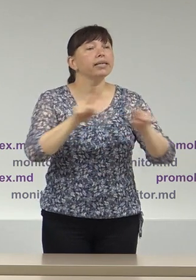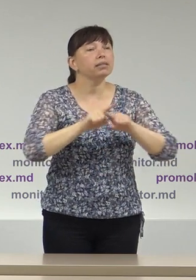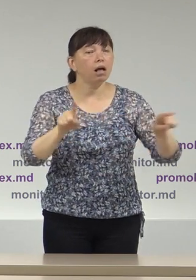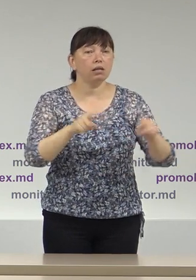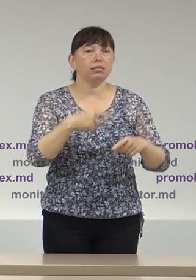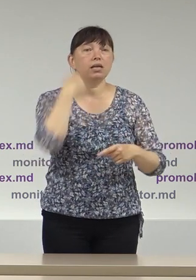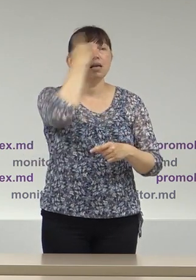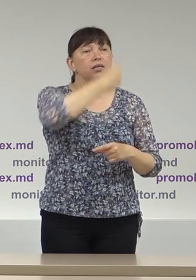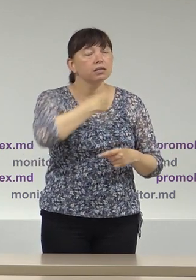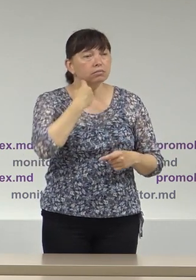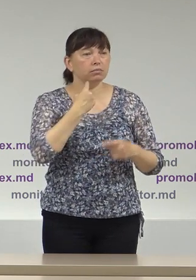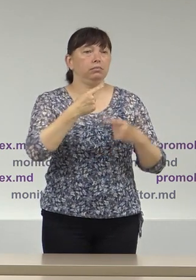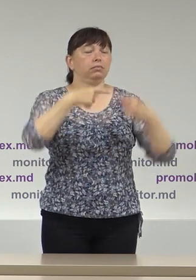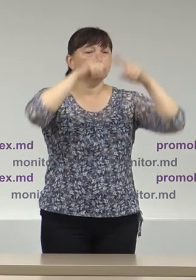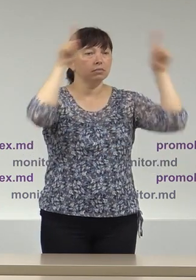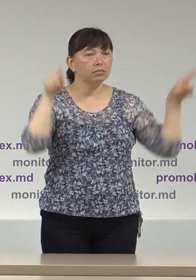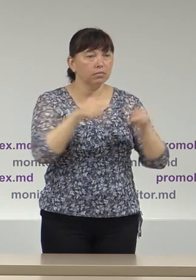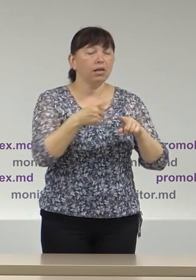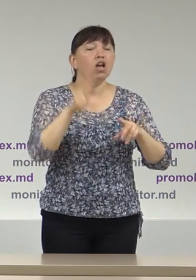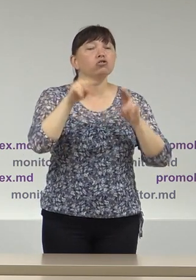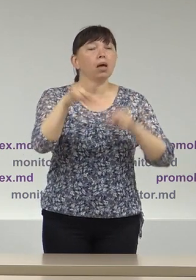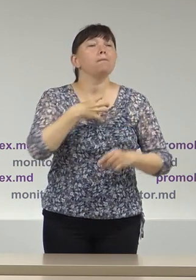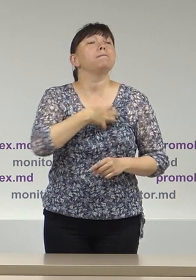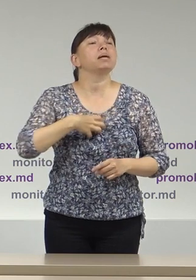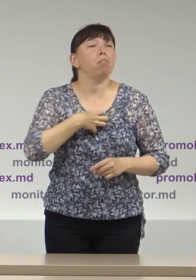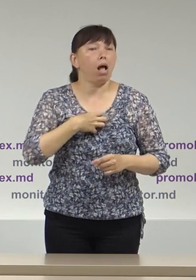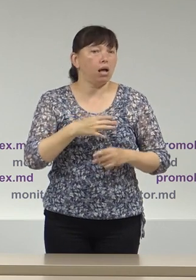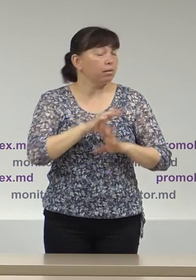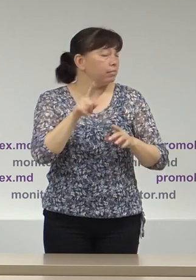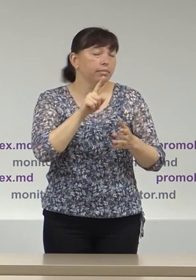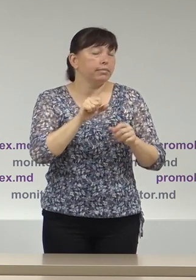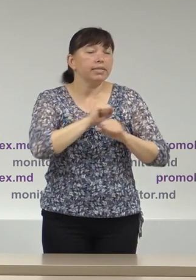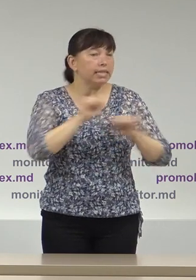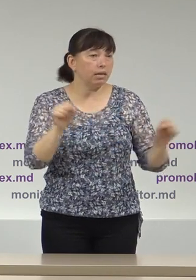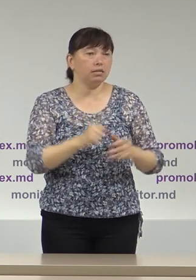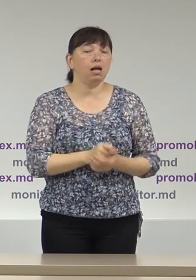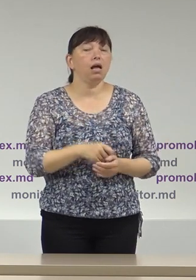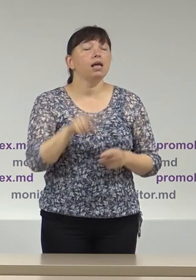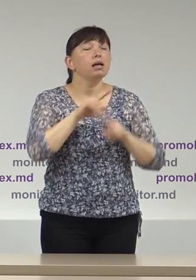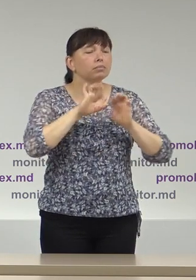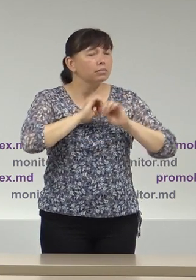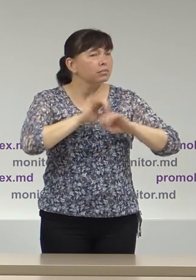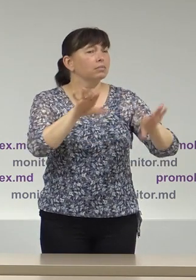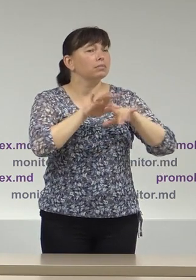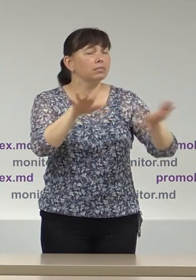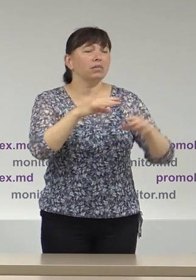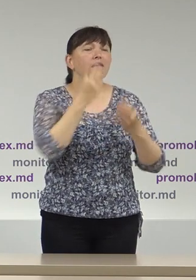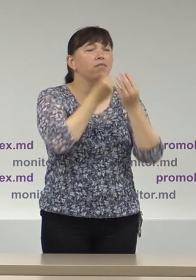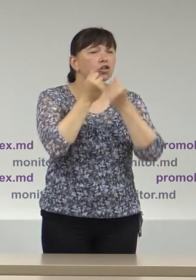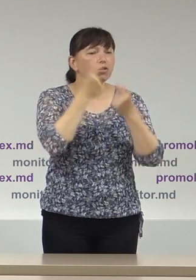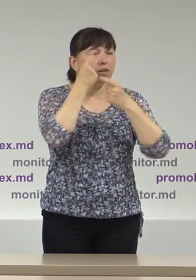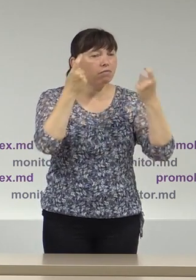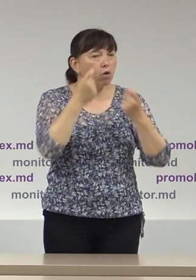a imaginii și autorității deținute în calitate de primar în două cazuri, răspândirea informațiilor false și denigrătoare în